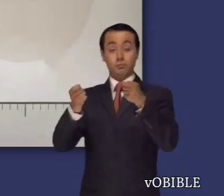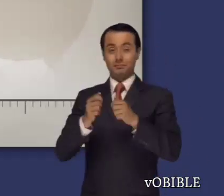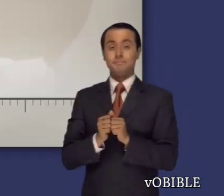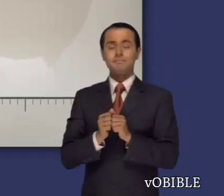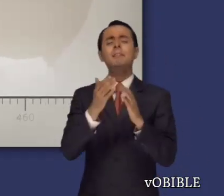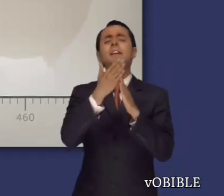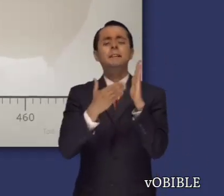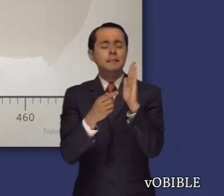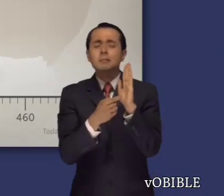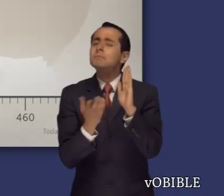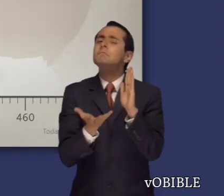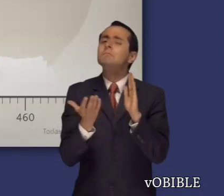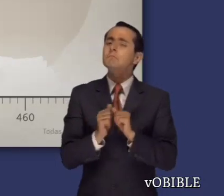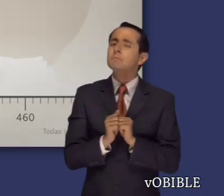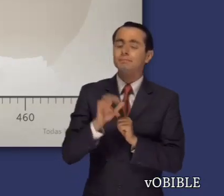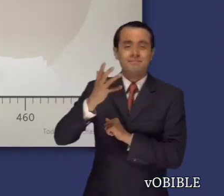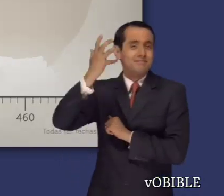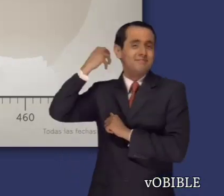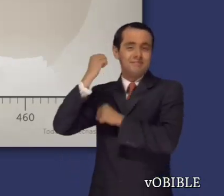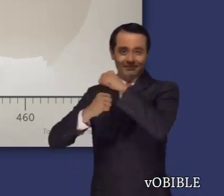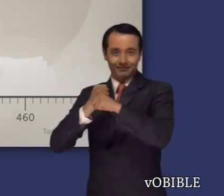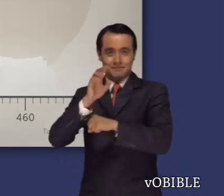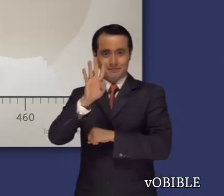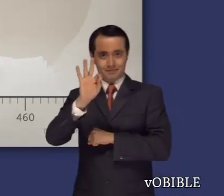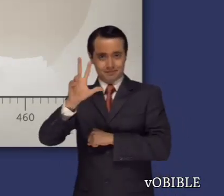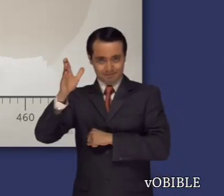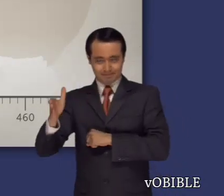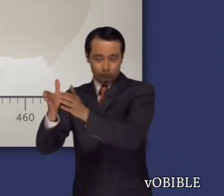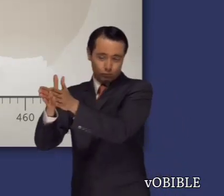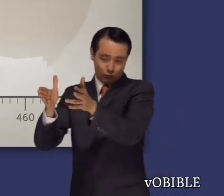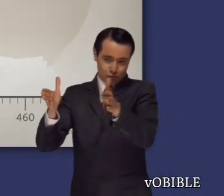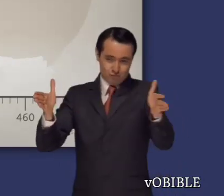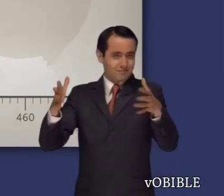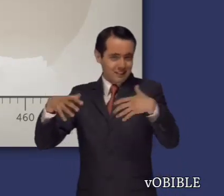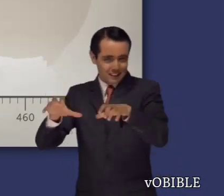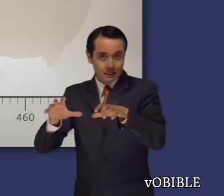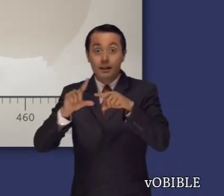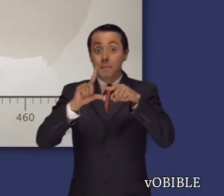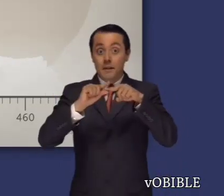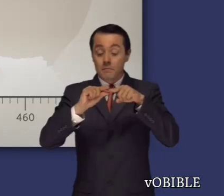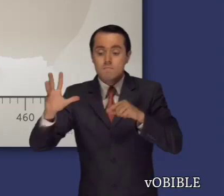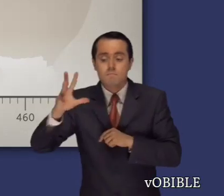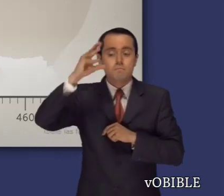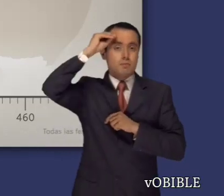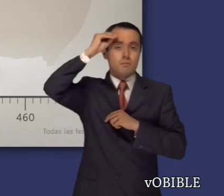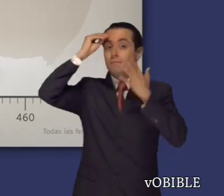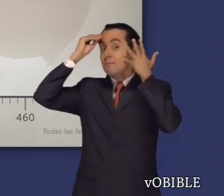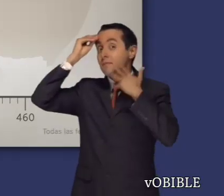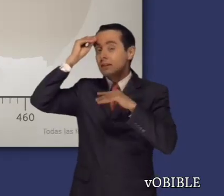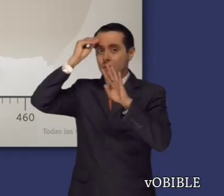de Esther relata sucesos que tuvieron lugar desde el 493 antes de nuestra era. Se escribió hacia el